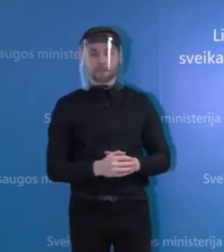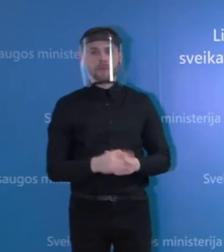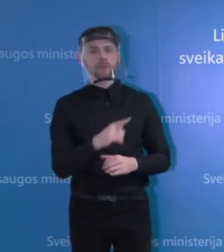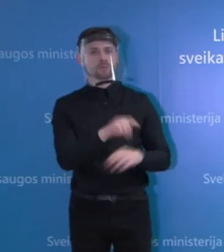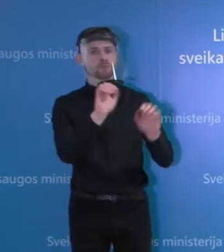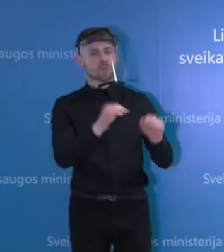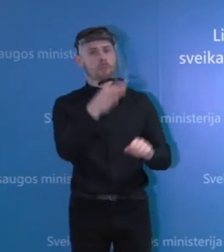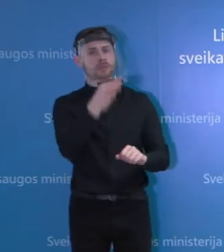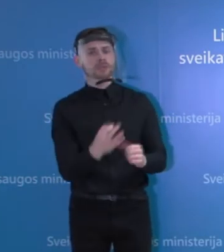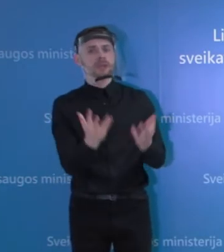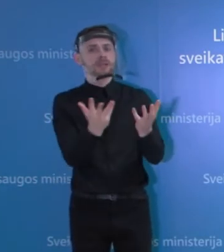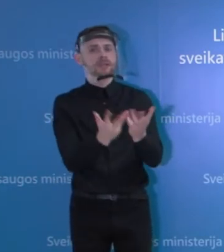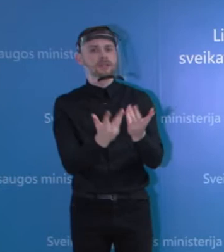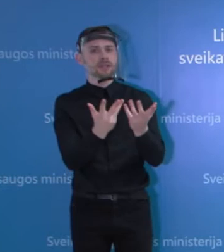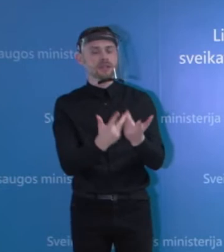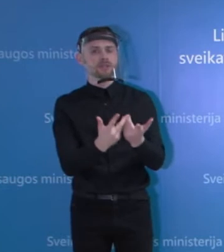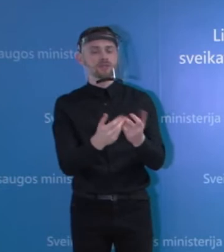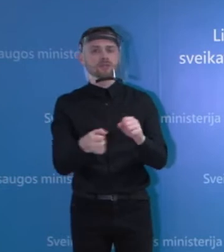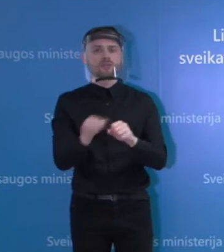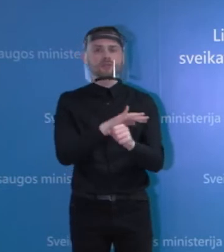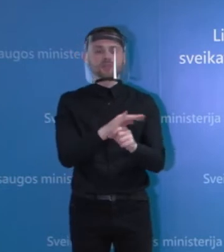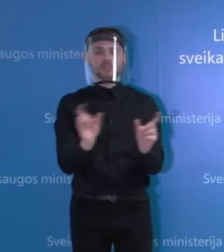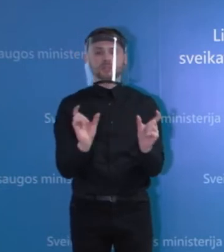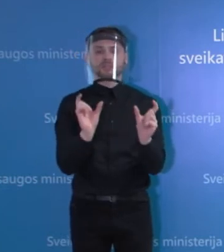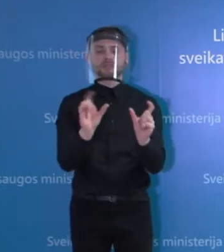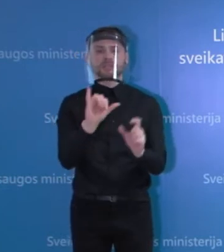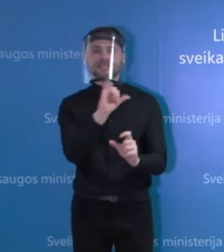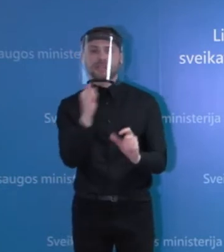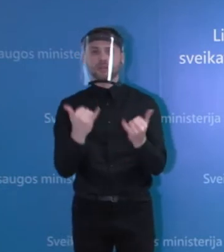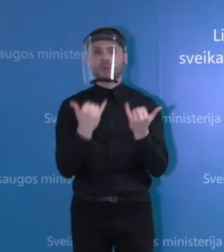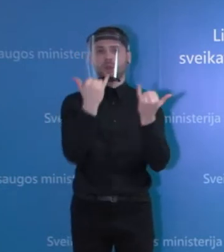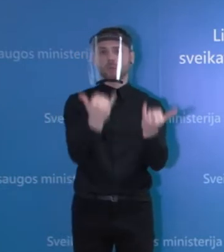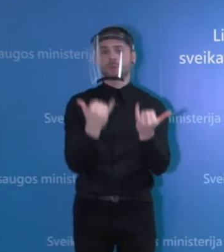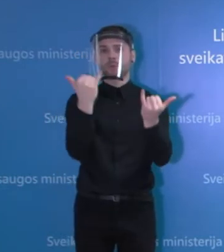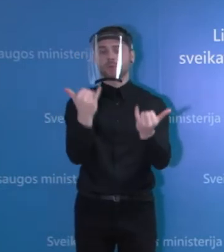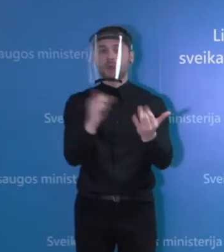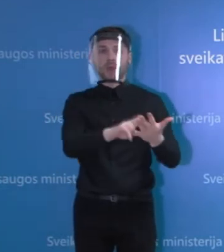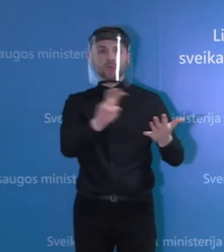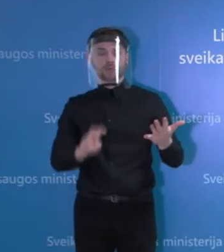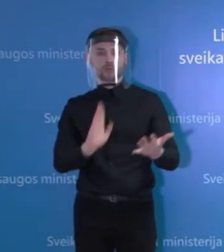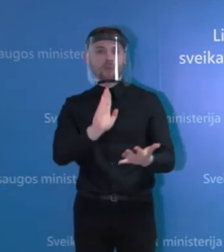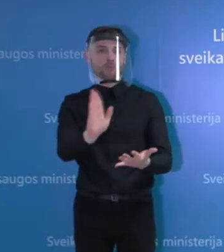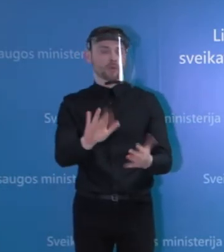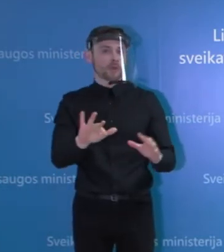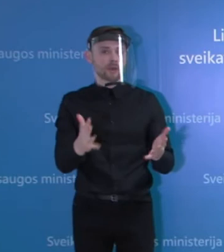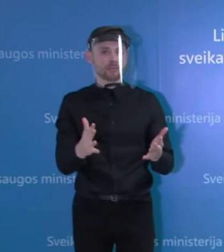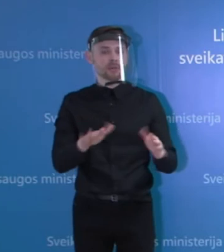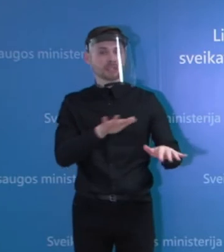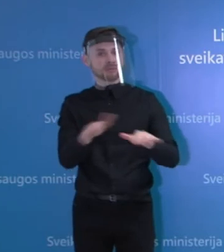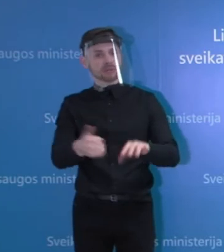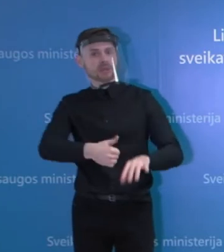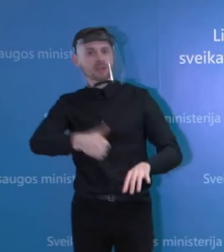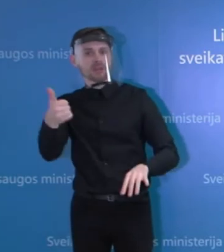įvartinti skaičius, kurie gali lemti karantino švelinimo ačiūkima ir taip pat priešingai situacijos gerėjimą?